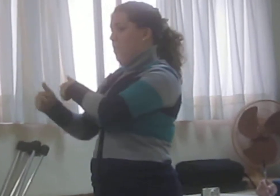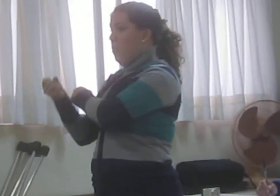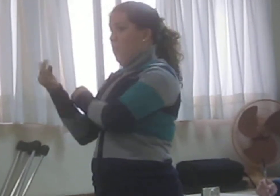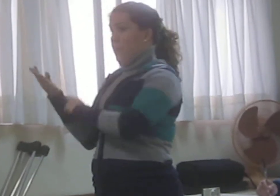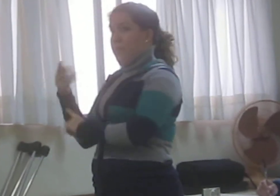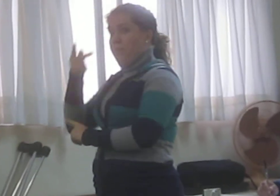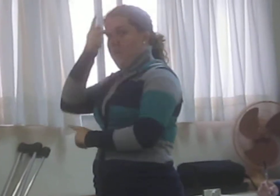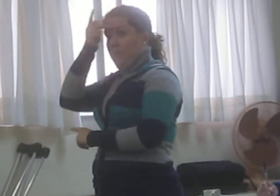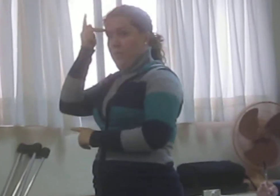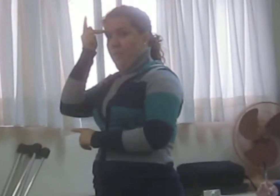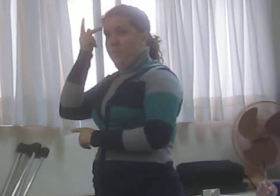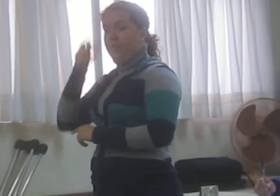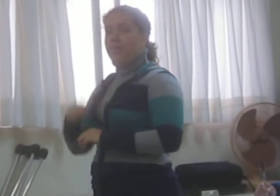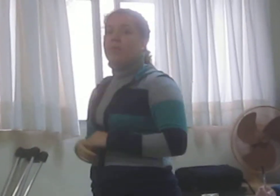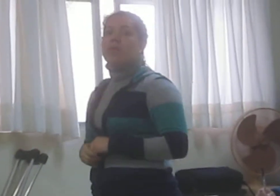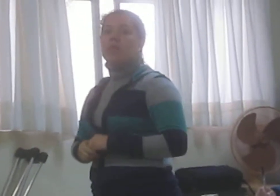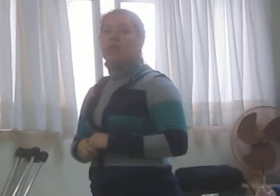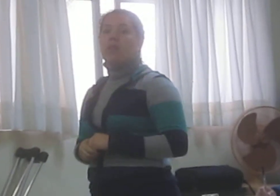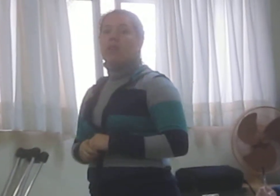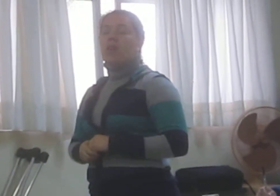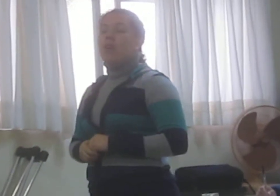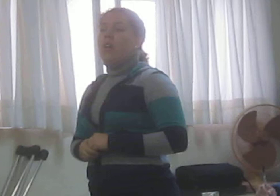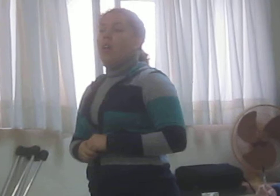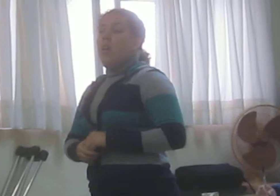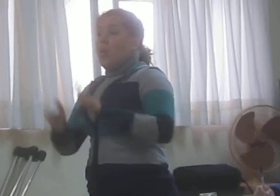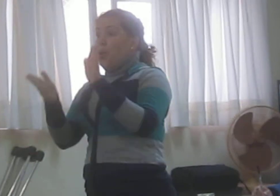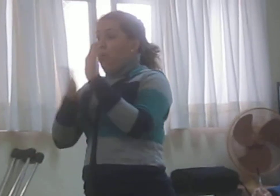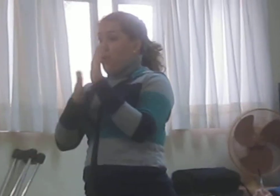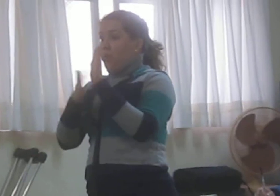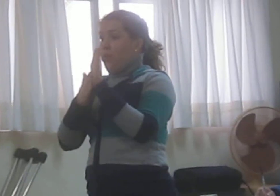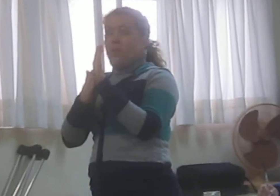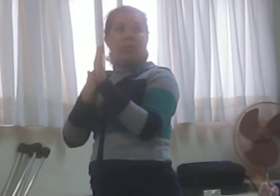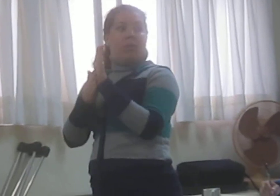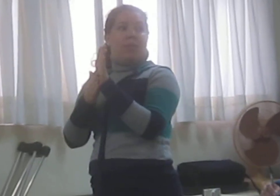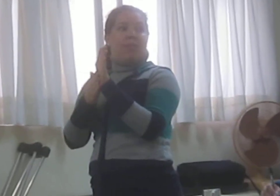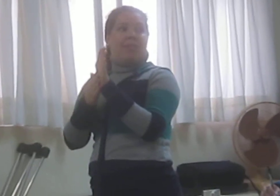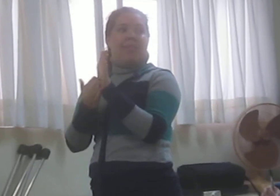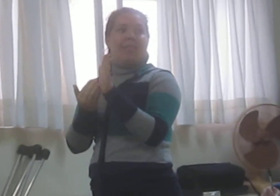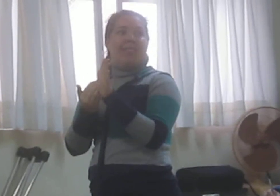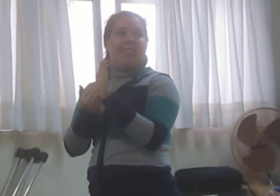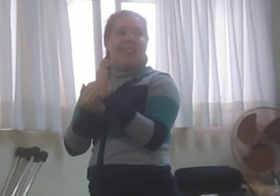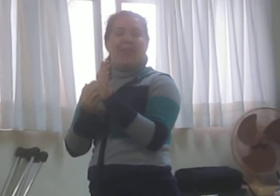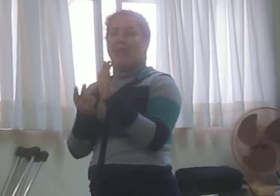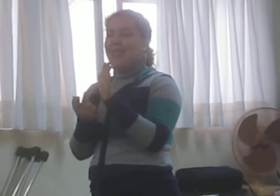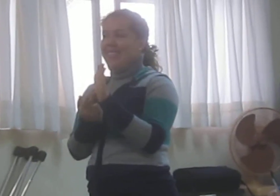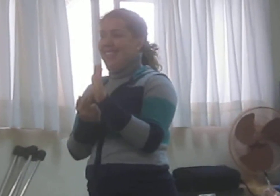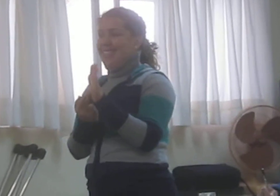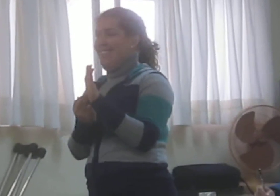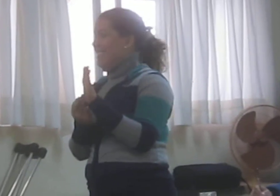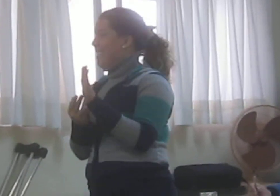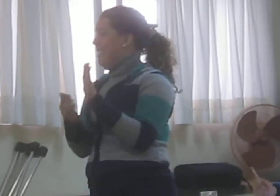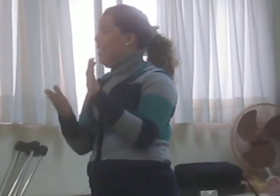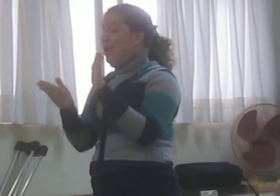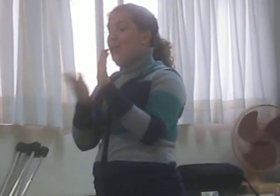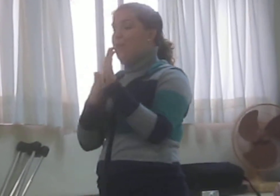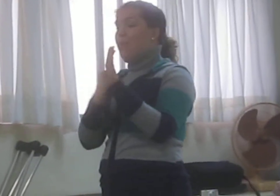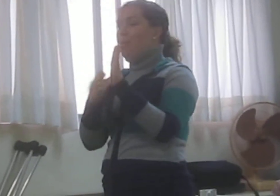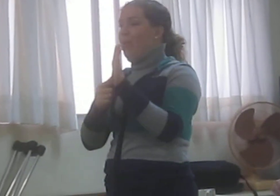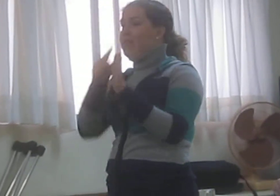para a França, na Unesco, que a nossa proposta foi exposta lá na Unesco, e lá eu pude ver como a